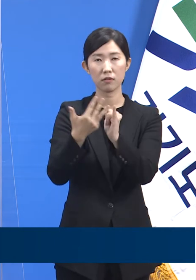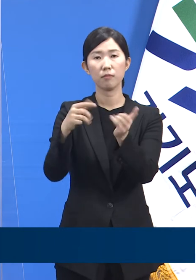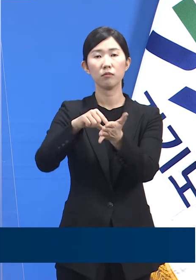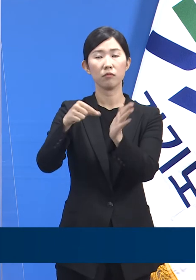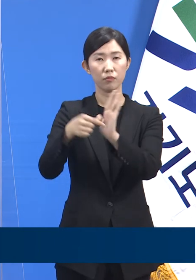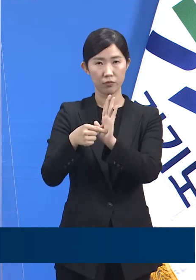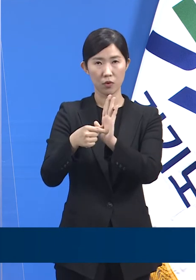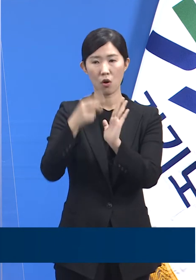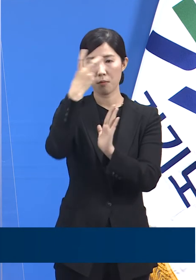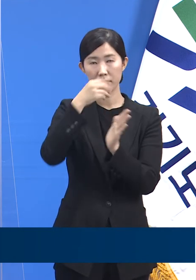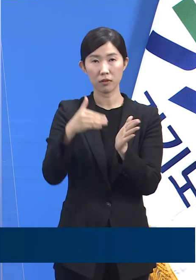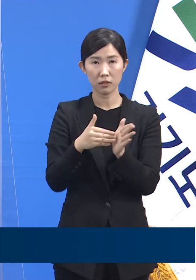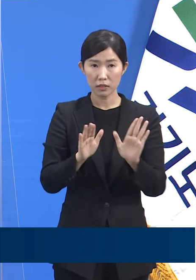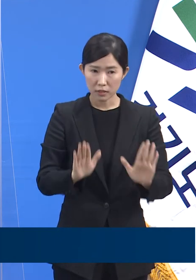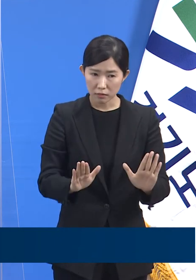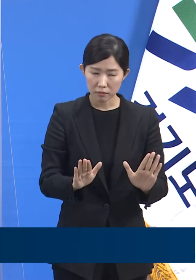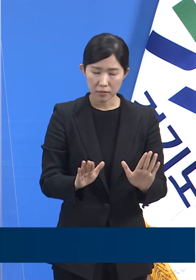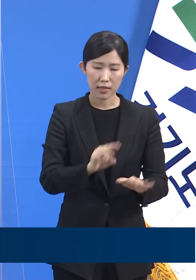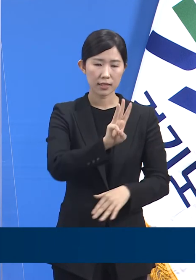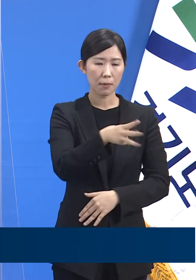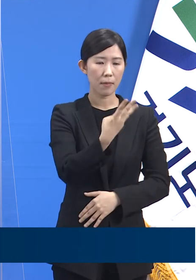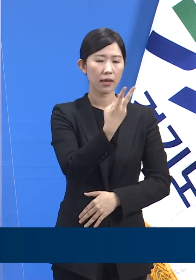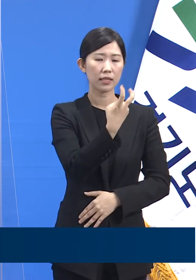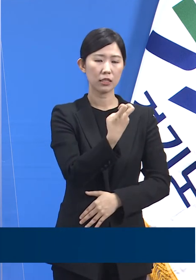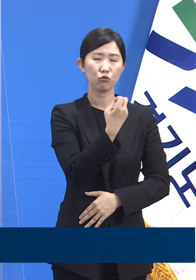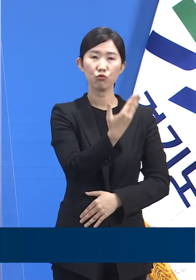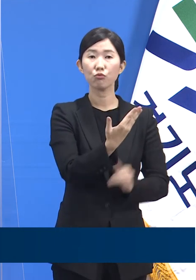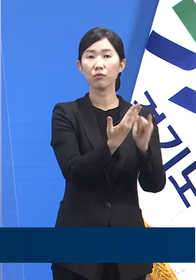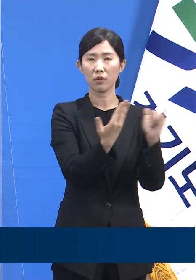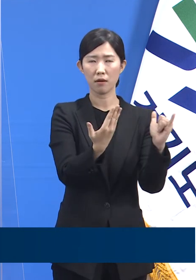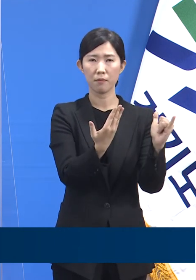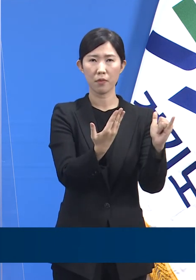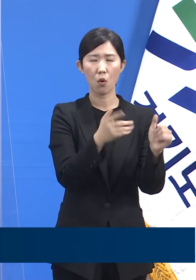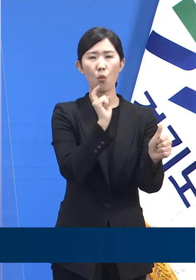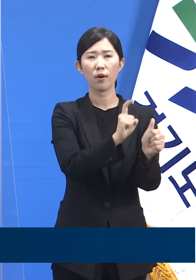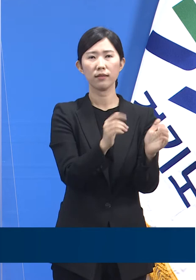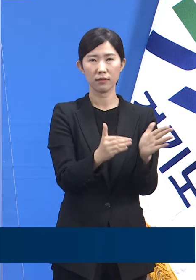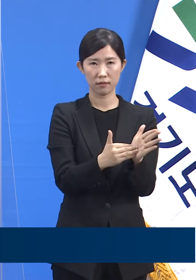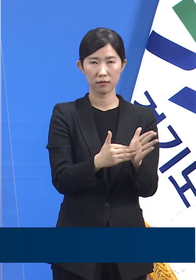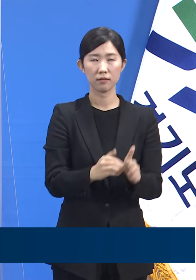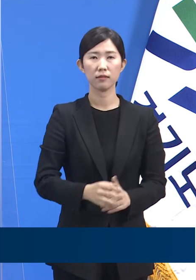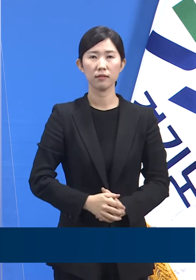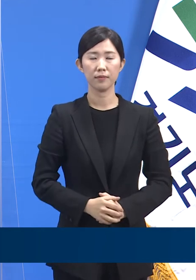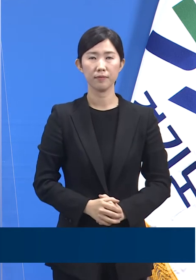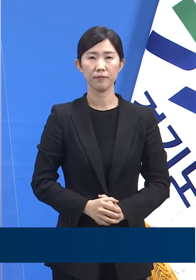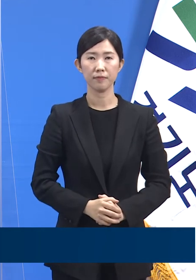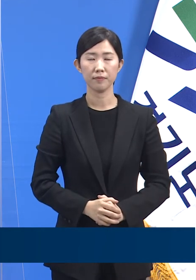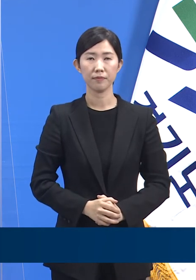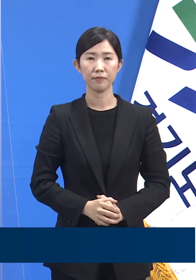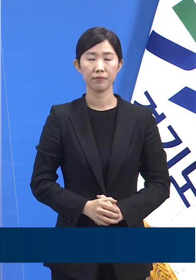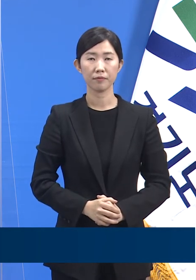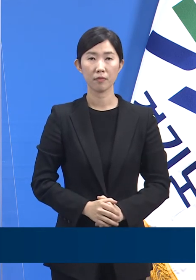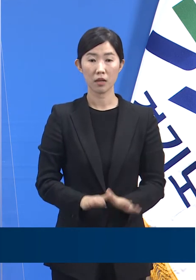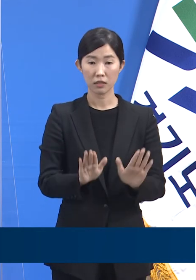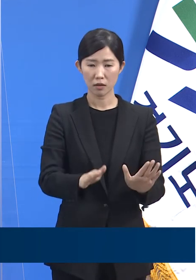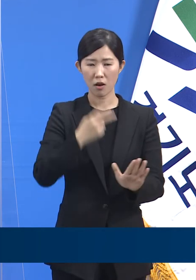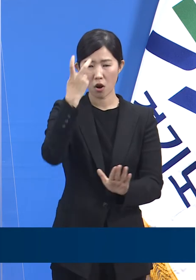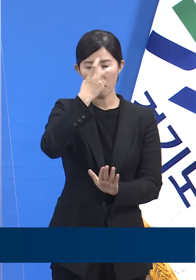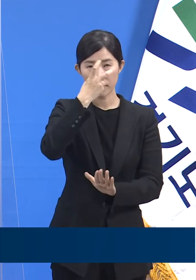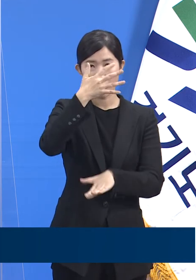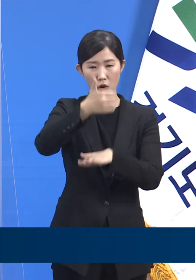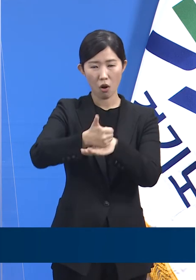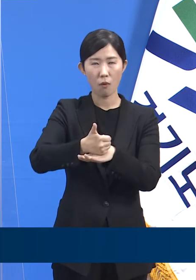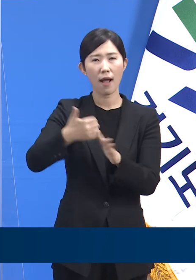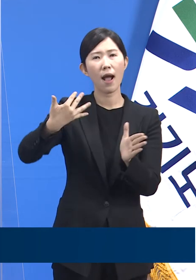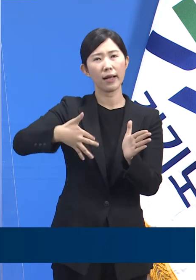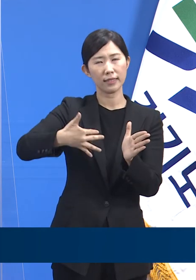현재까지 329명이 양성 결과를 판정받았습니다. 아직 결과가 보고되지